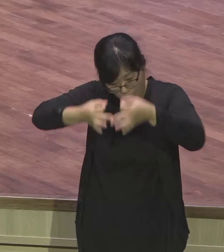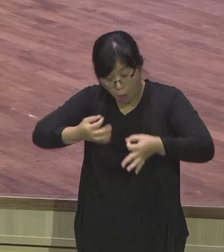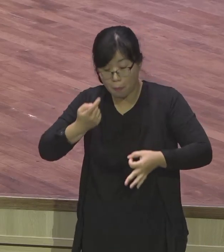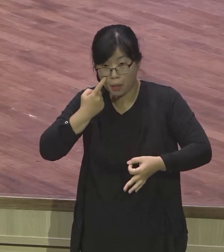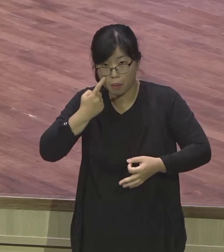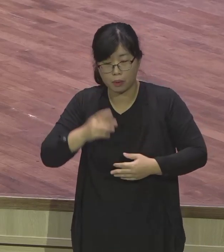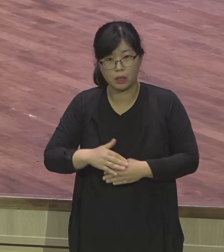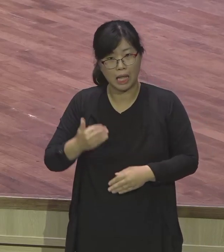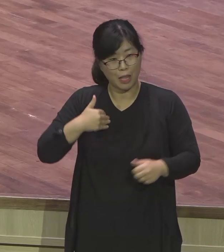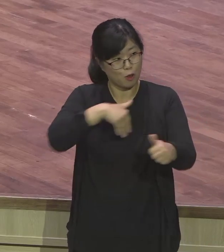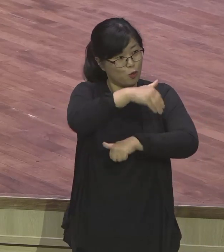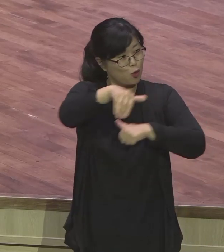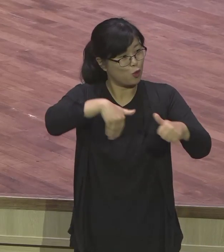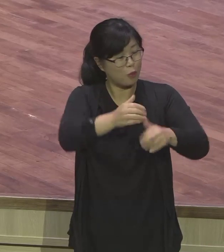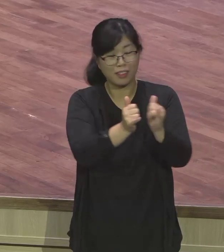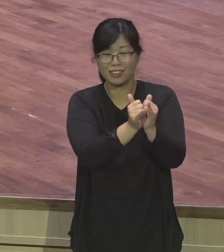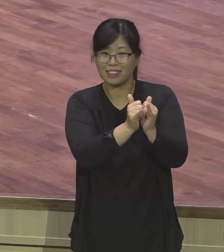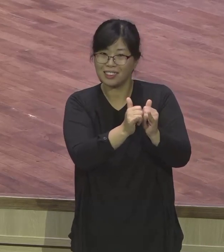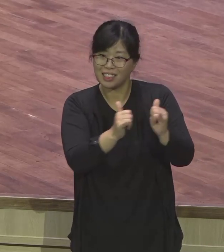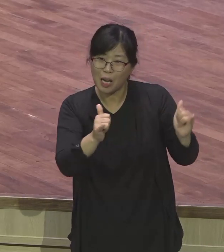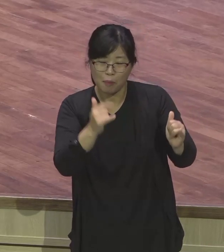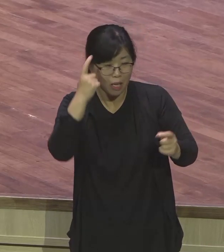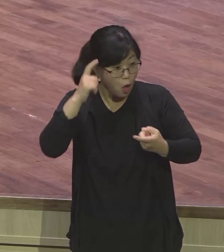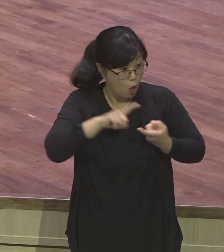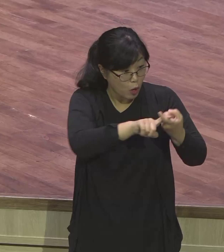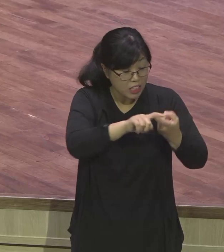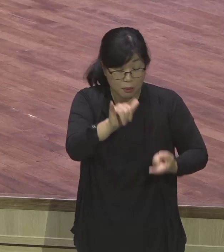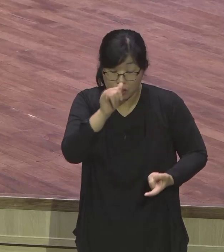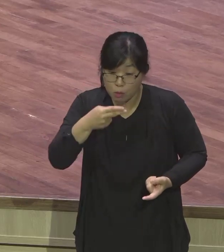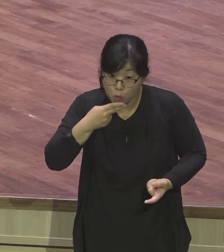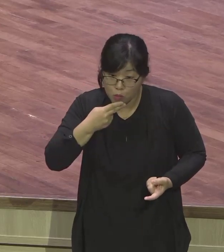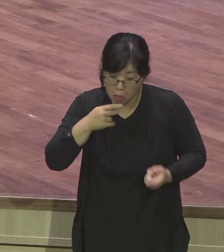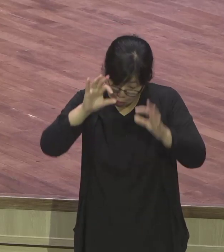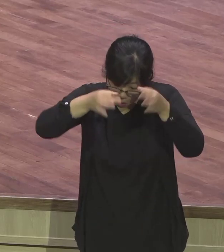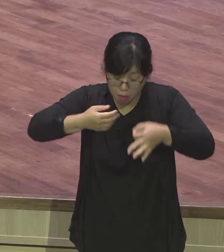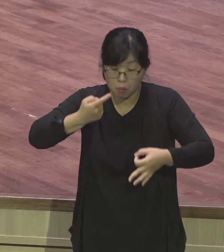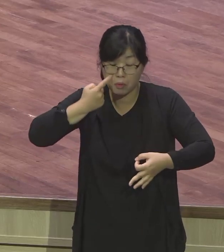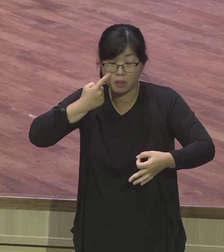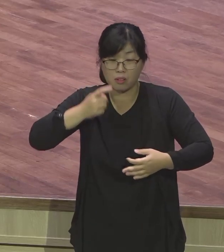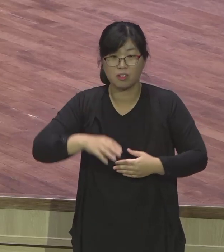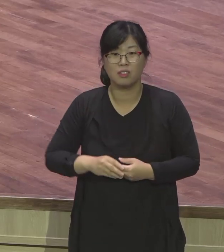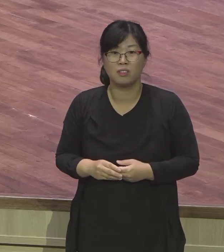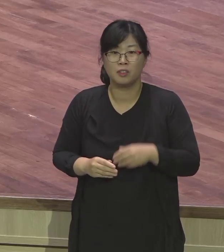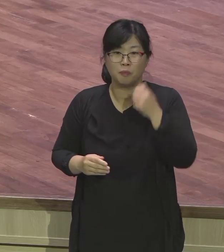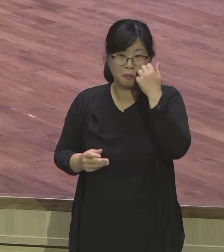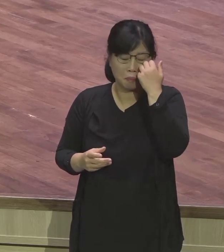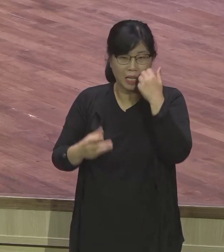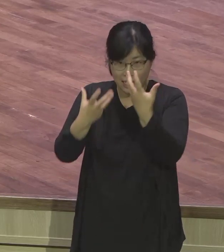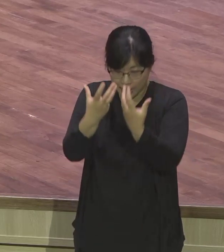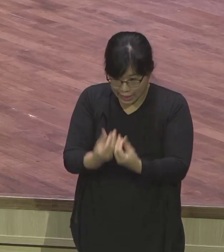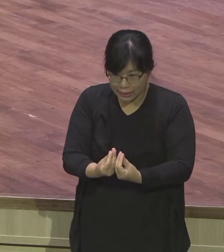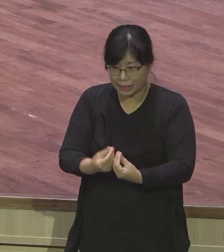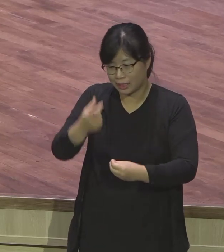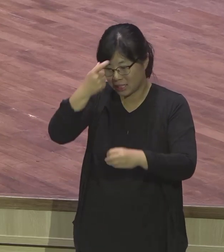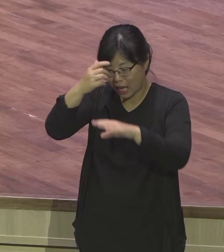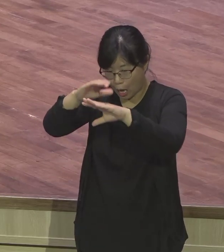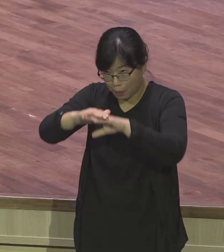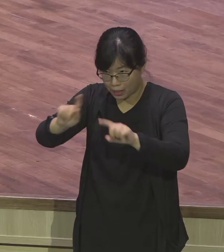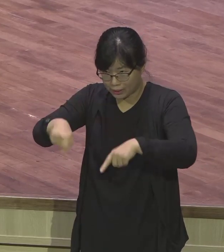신앙생활은요. 공동체 생활이에요. 우리 예원교회 나와서 성도들을 봅니다. 장노인들은 장노인들을 보고 권사님들 보고